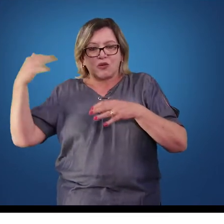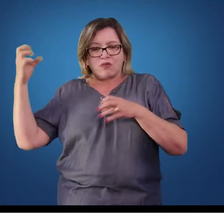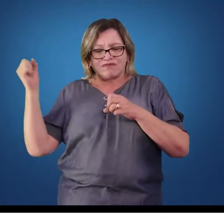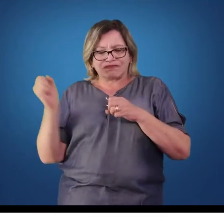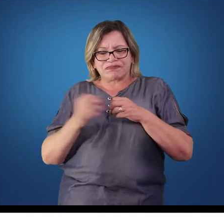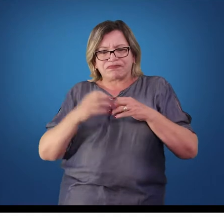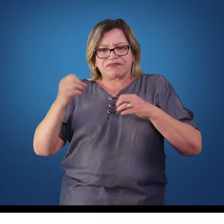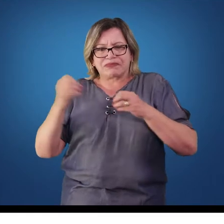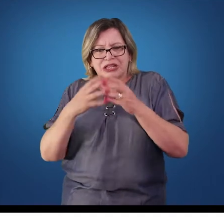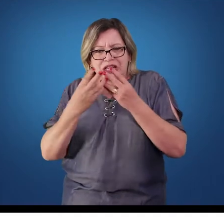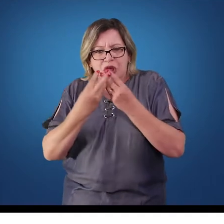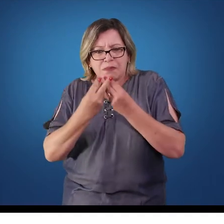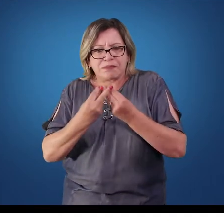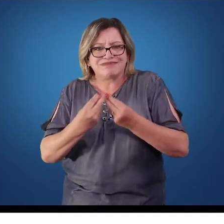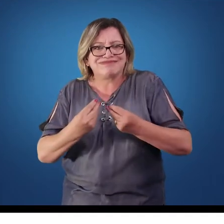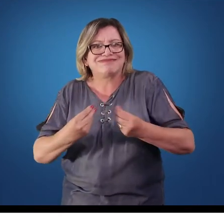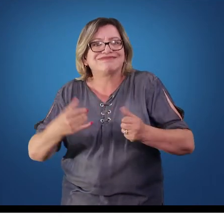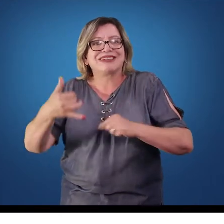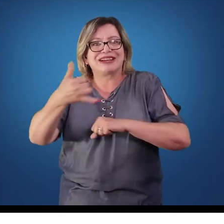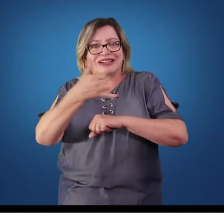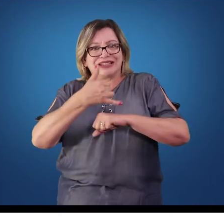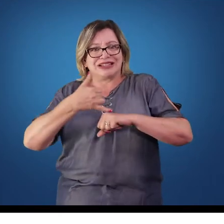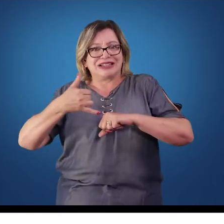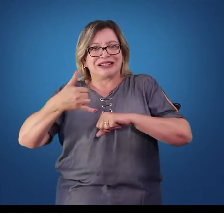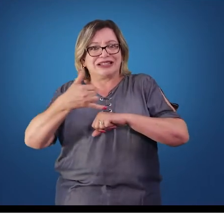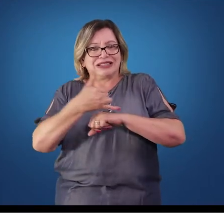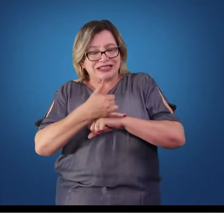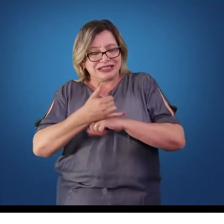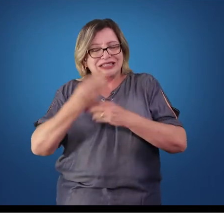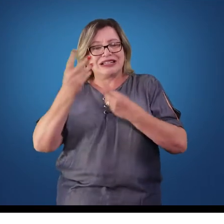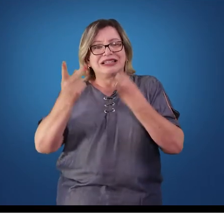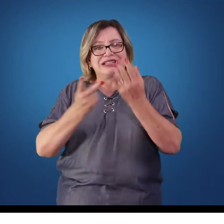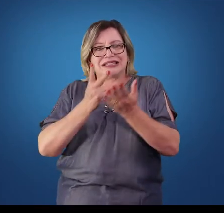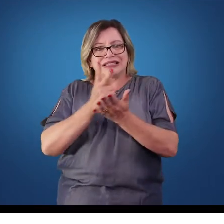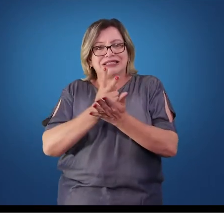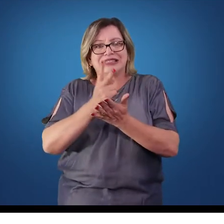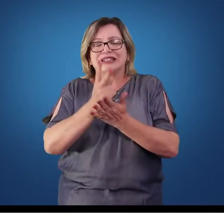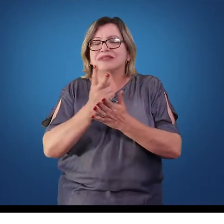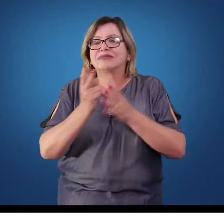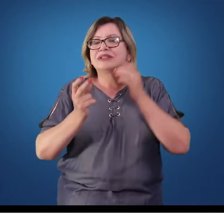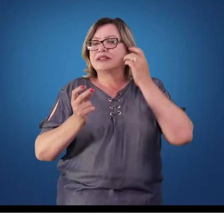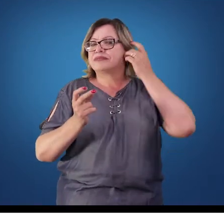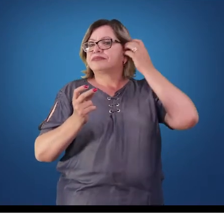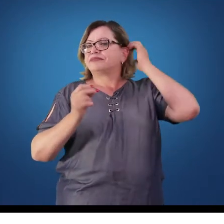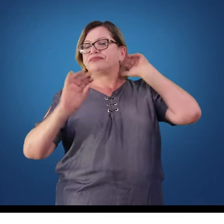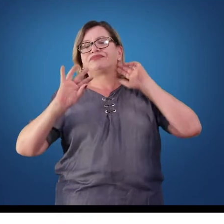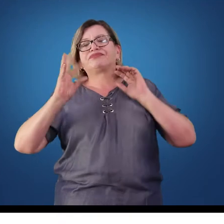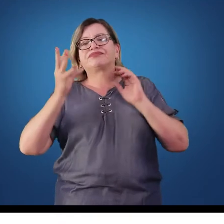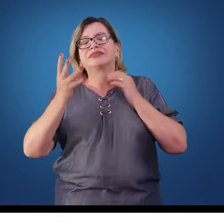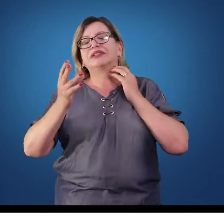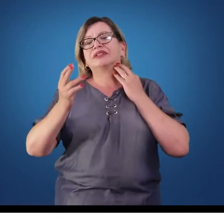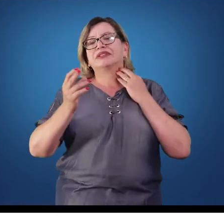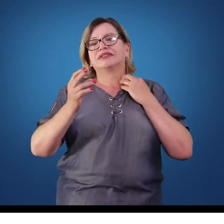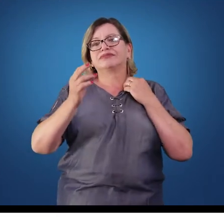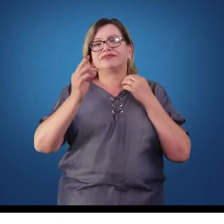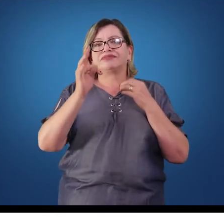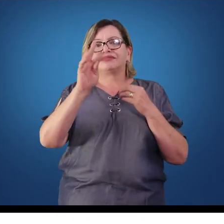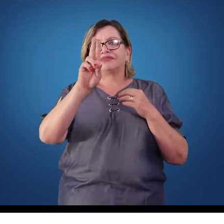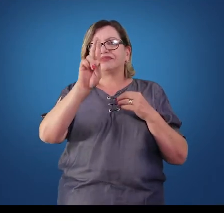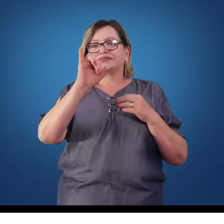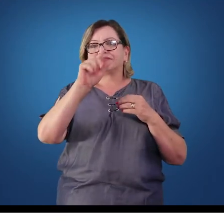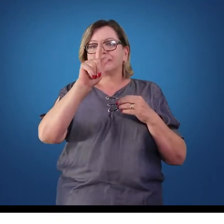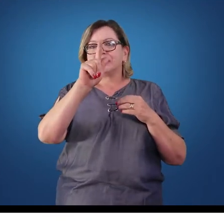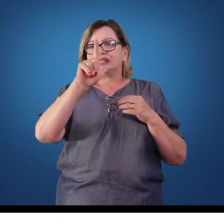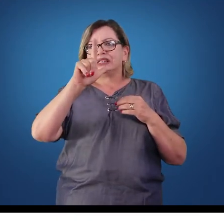gordura, que na sua grande maioria está no formato de triglicerídeos, ou seja, um glicerol associado a três ácidos graxos.